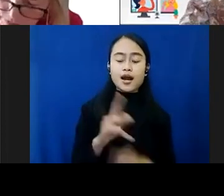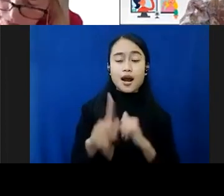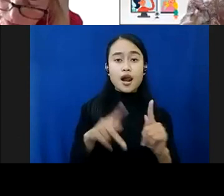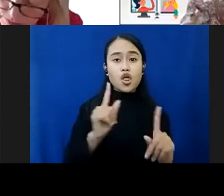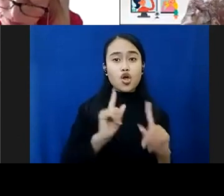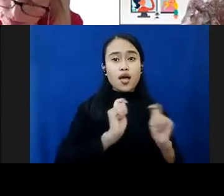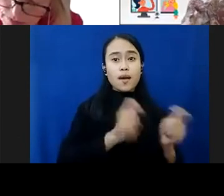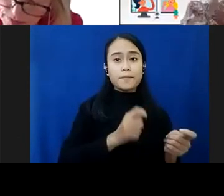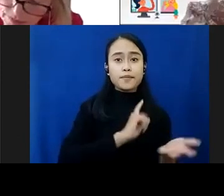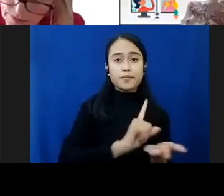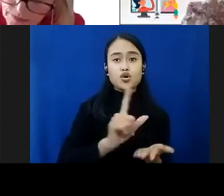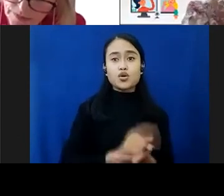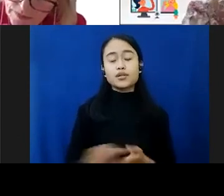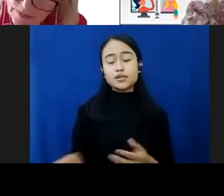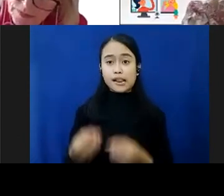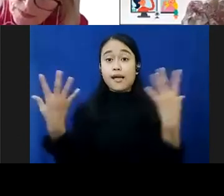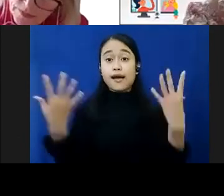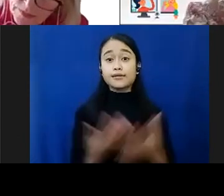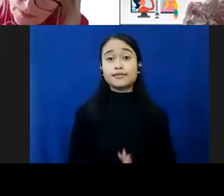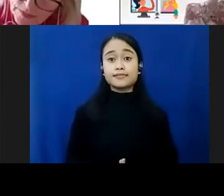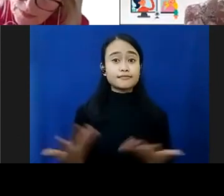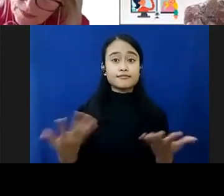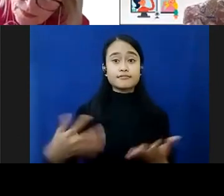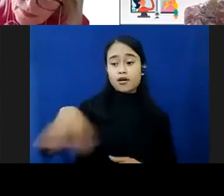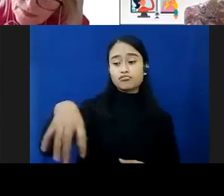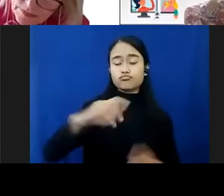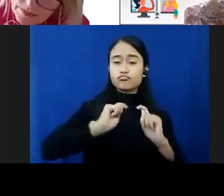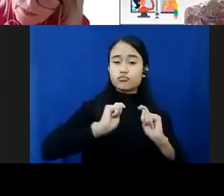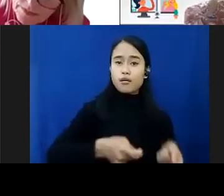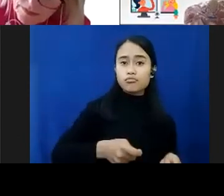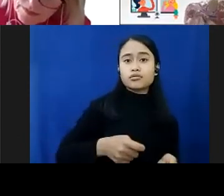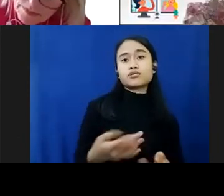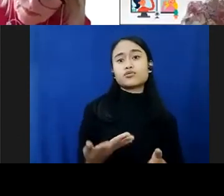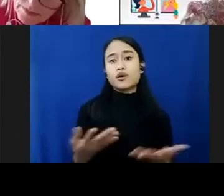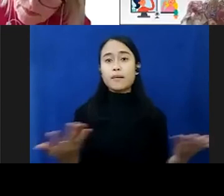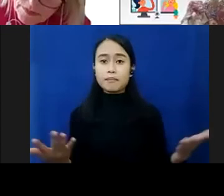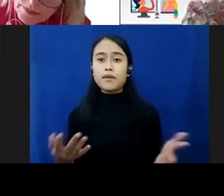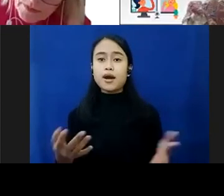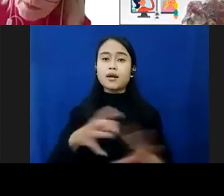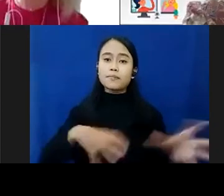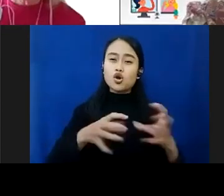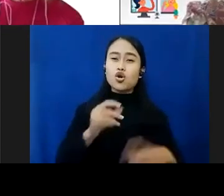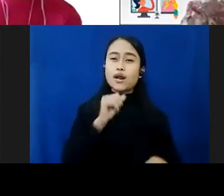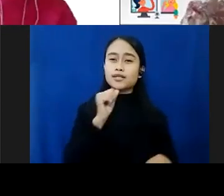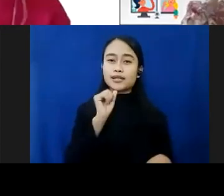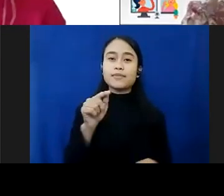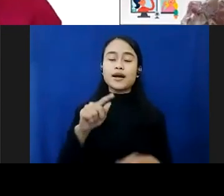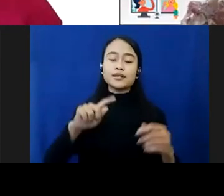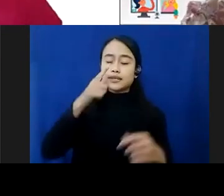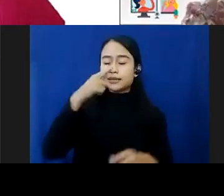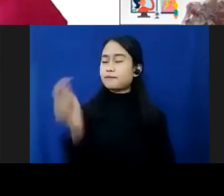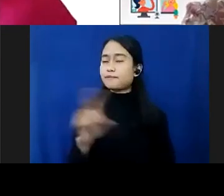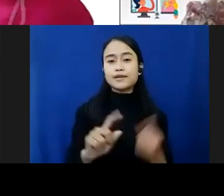apa unit pelaporan itu, dan siapa yang mengelolanya, dan cepat direspon. Jadi dengan demikian,